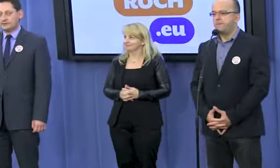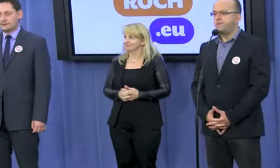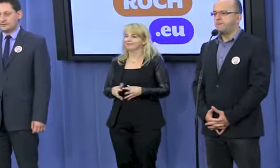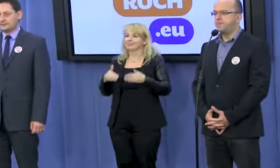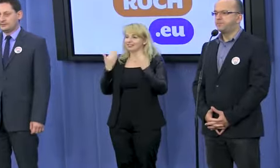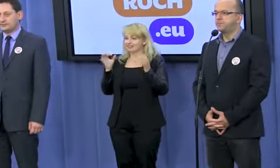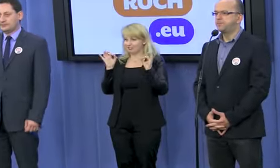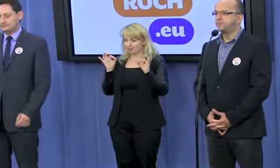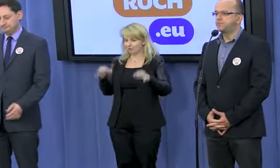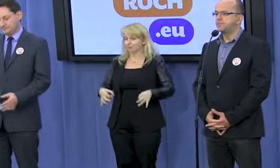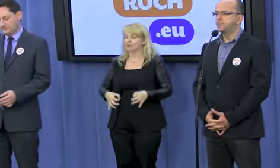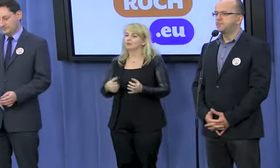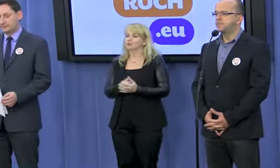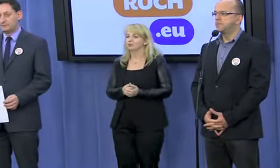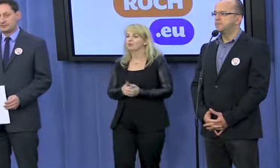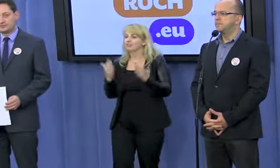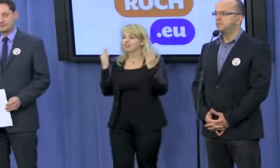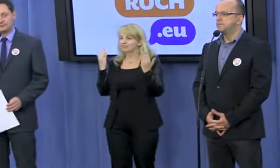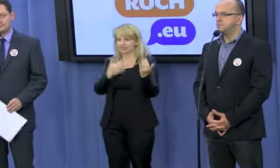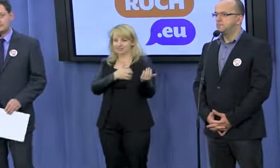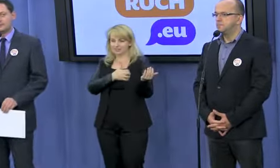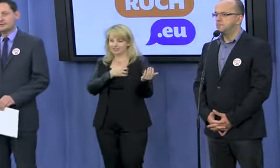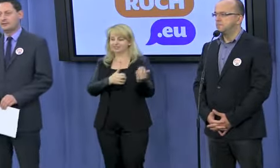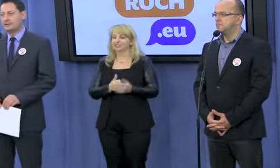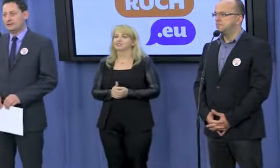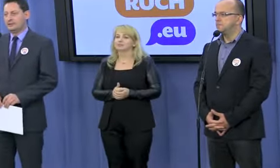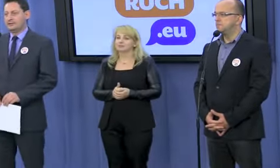Dzień dobry Państwu, witam serdecznie.